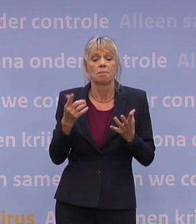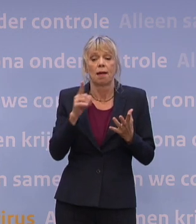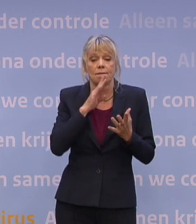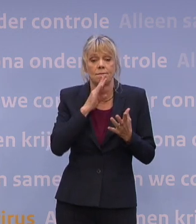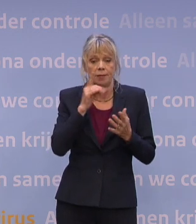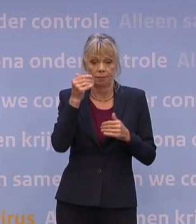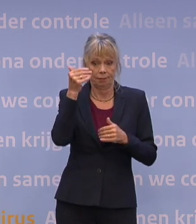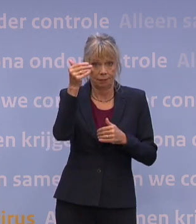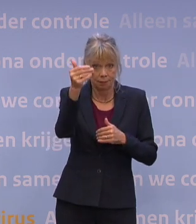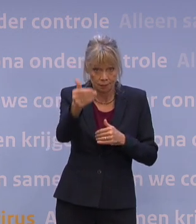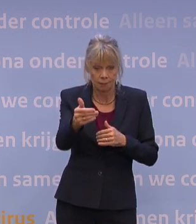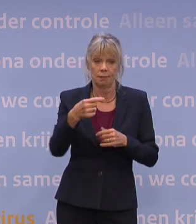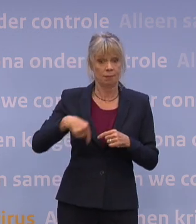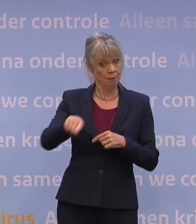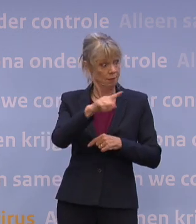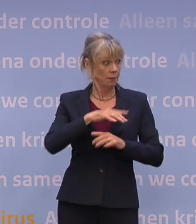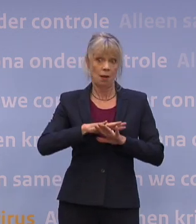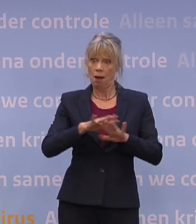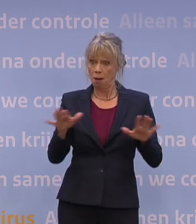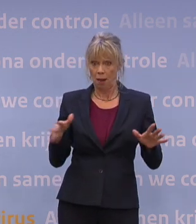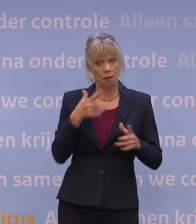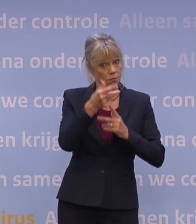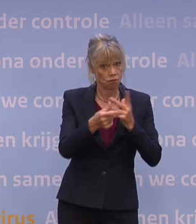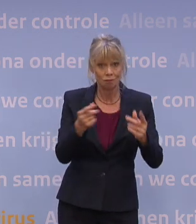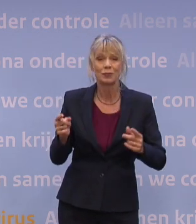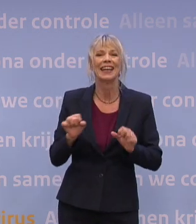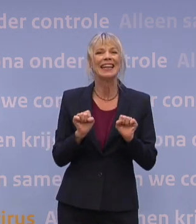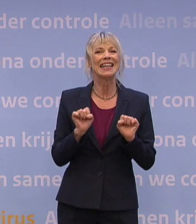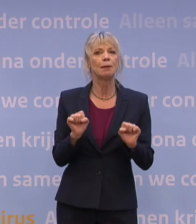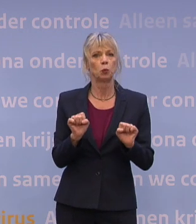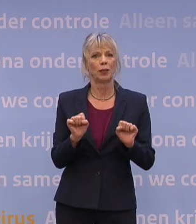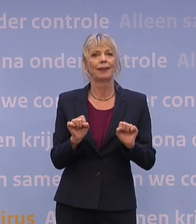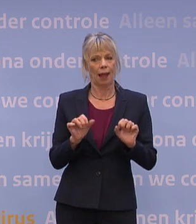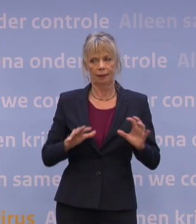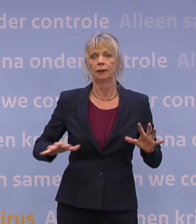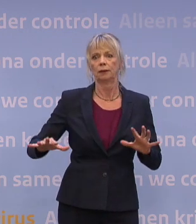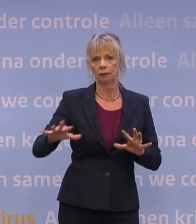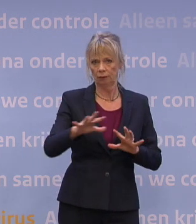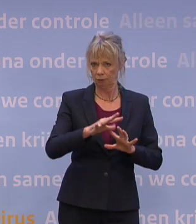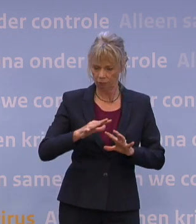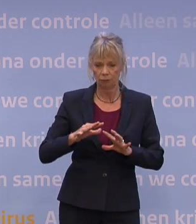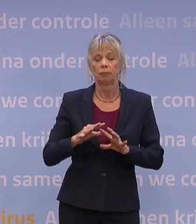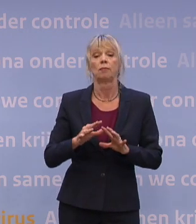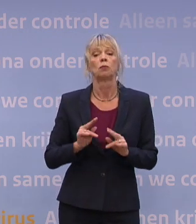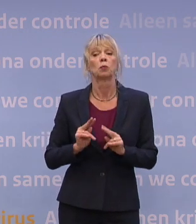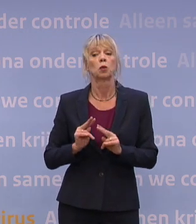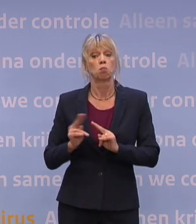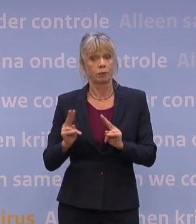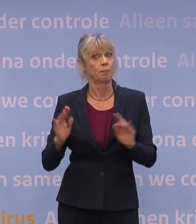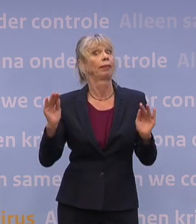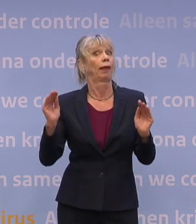we allemaal in behoorlijke mate zijn gevaccineerd of we immuniteit hebben opgebouwd, tegen de tijd dat we echt verwachten dat die besmettingsgraad heel veel lager is,